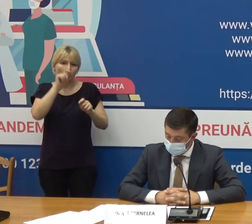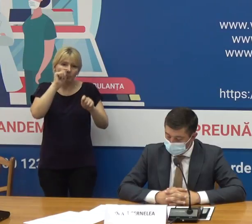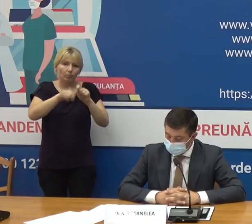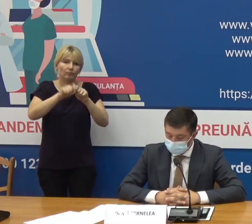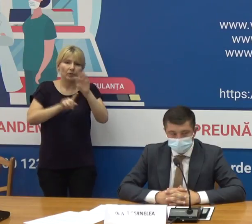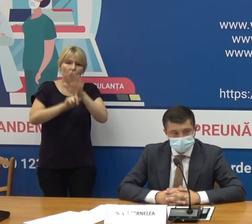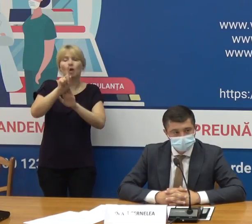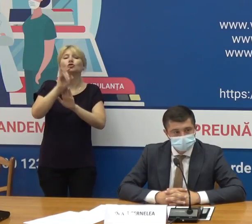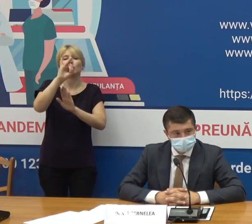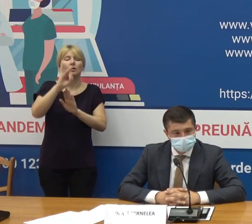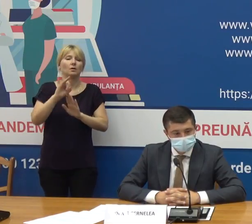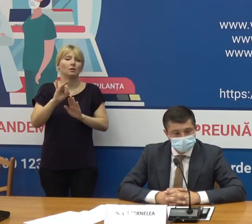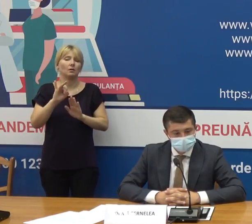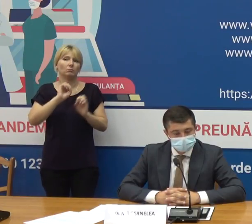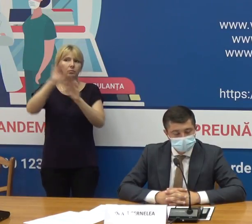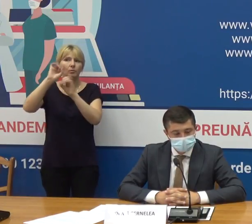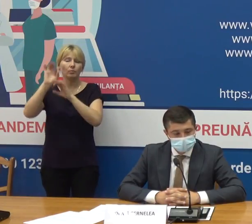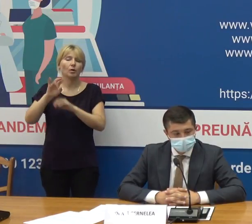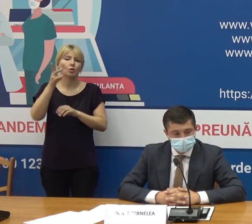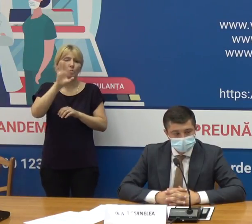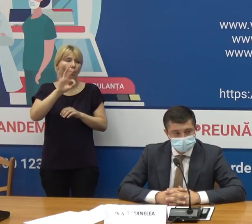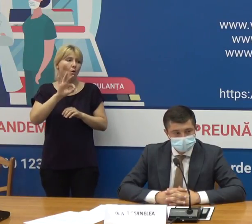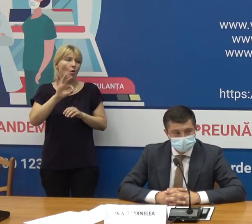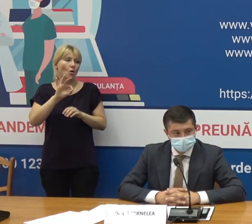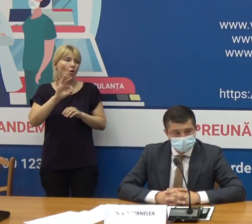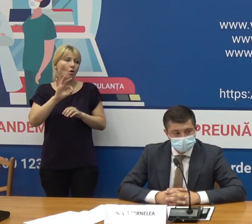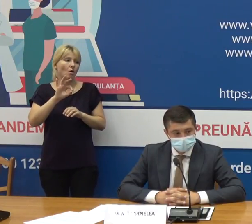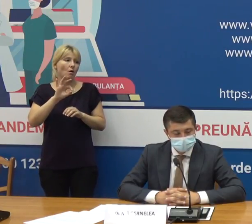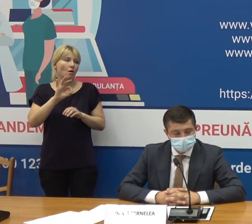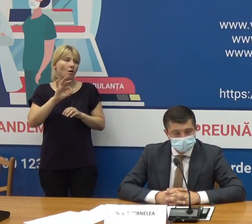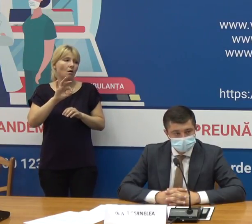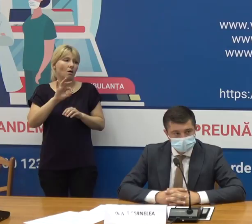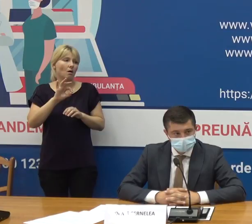Organizația Mondială Sănătății recomandă ca măcar 10% din